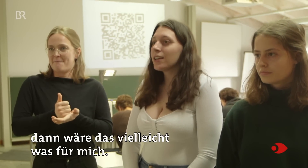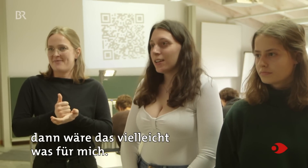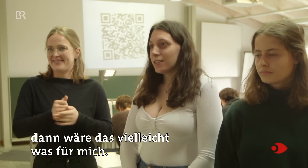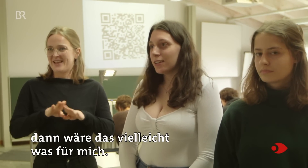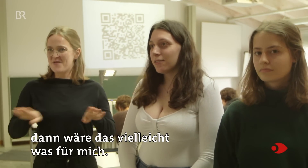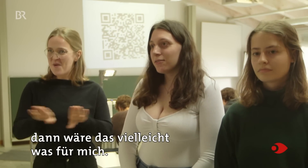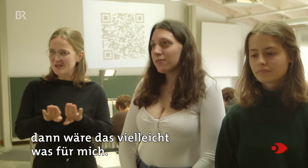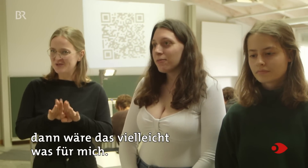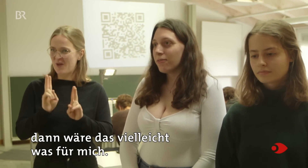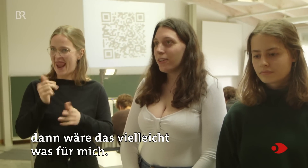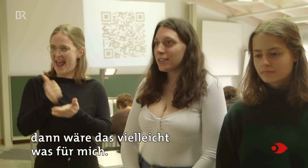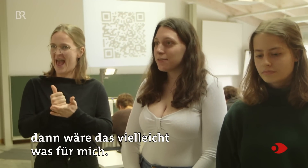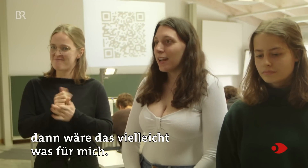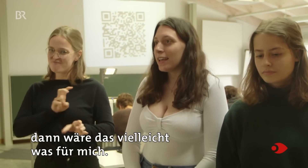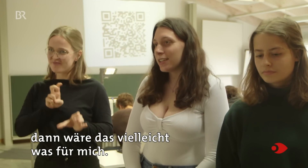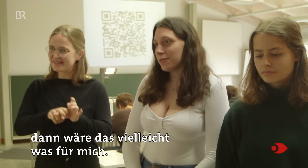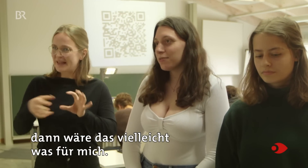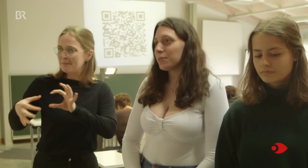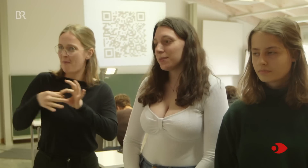dann wäre das vielleicht was für mich.